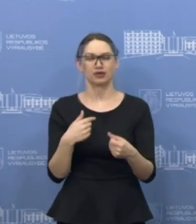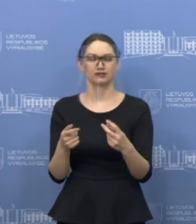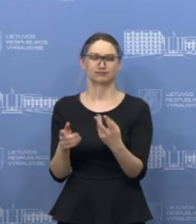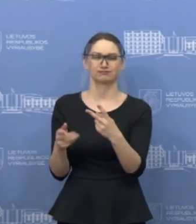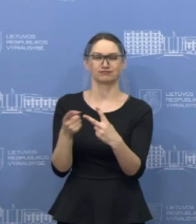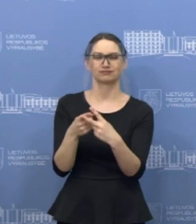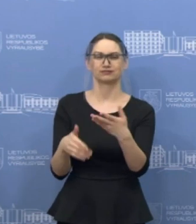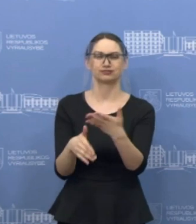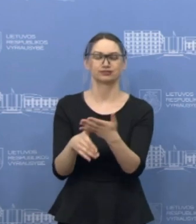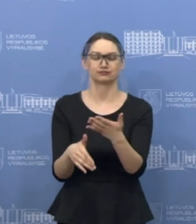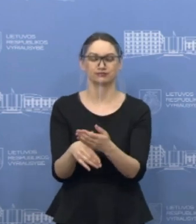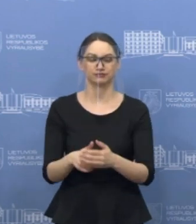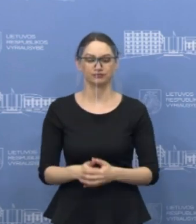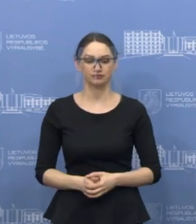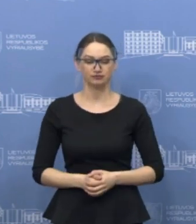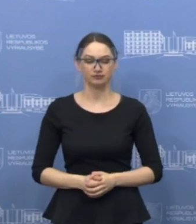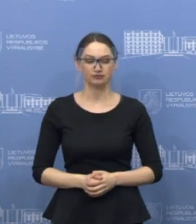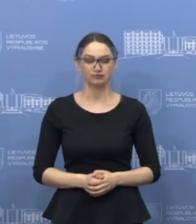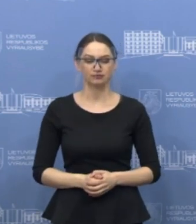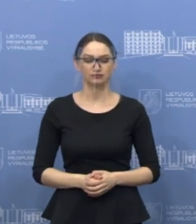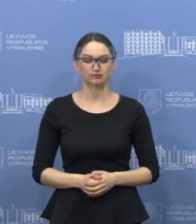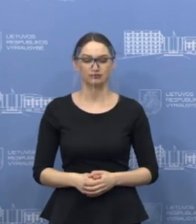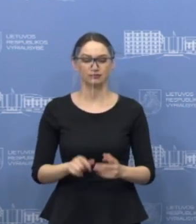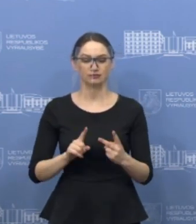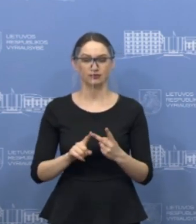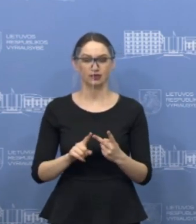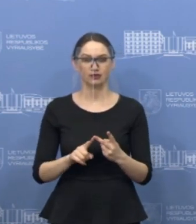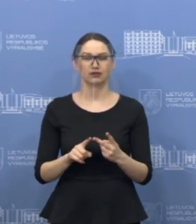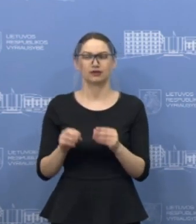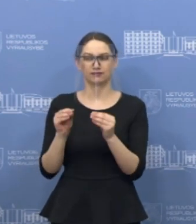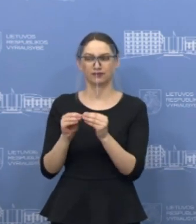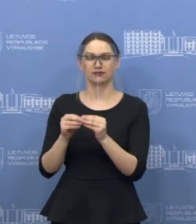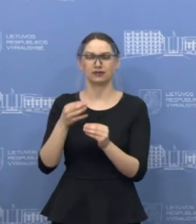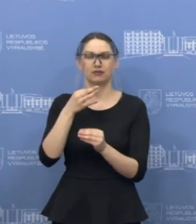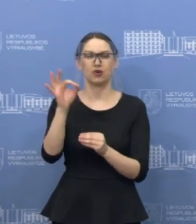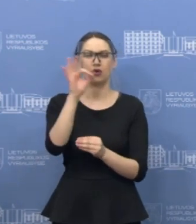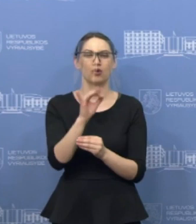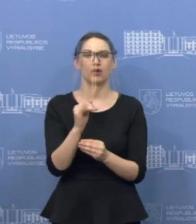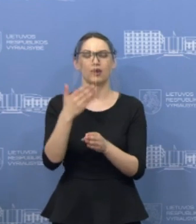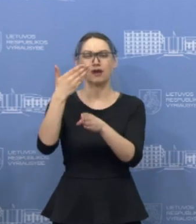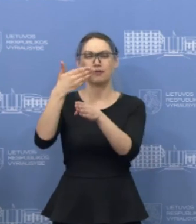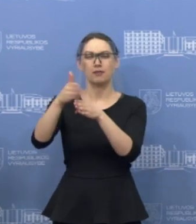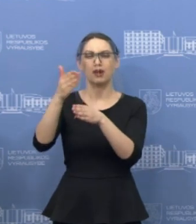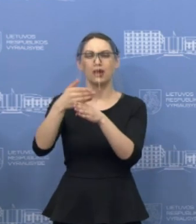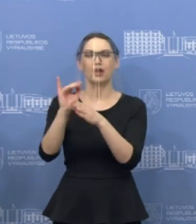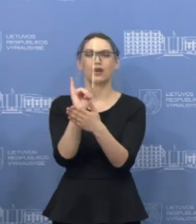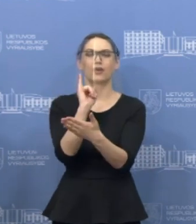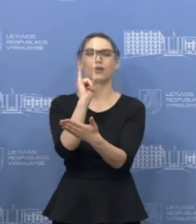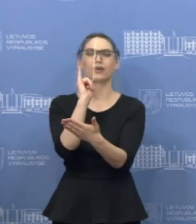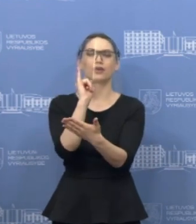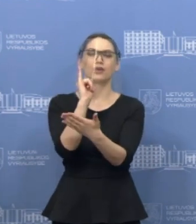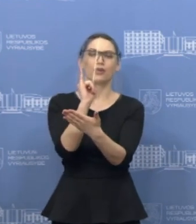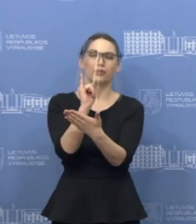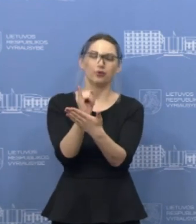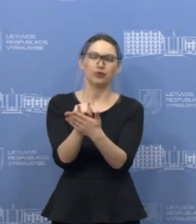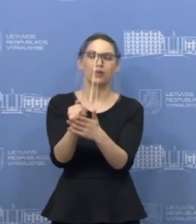Kita priemonė, kurią ministras paminėjo, tai yra lengvatinės paskolos likvidumui